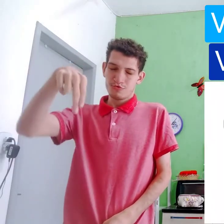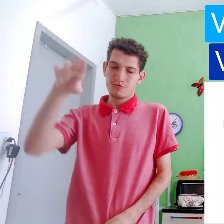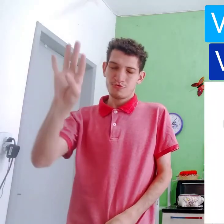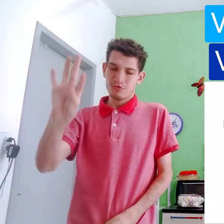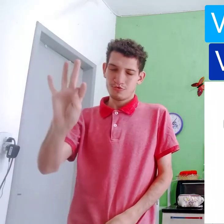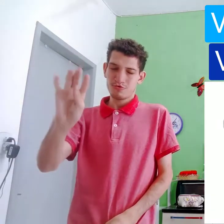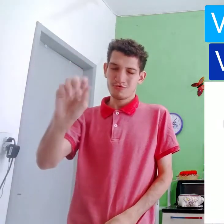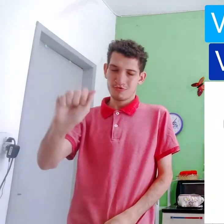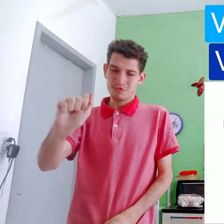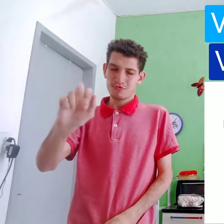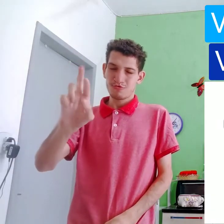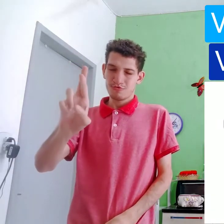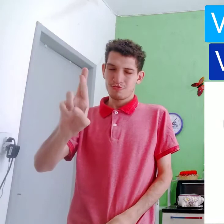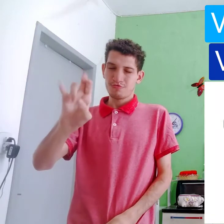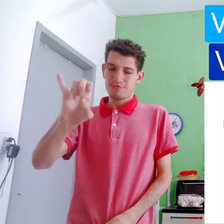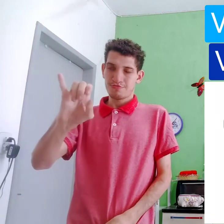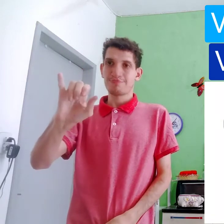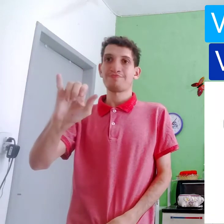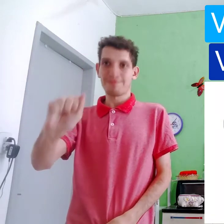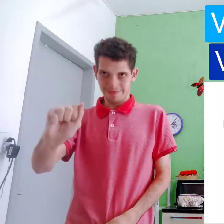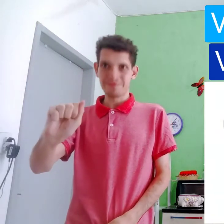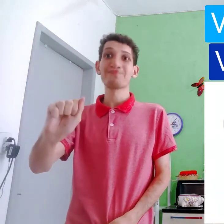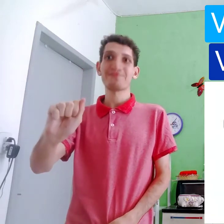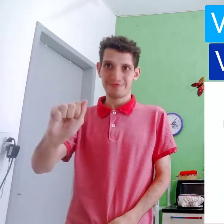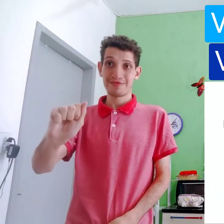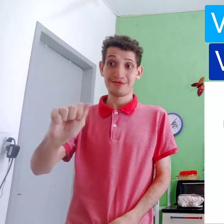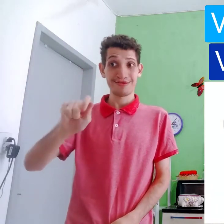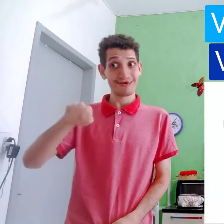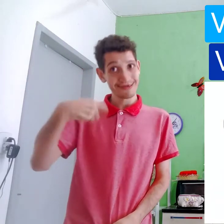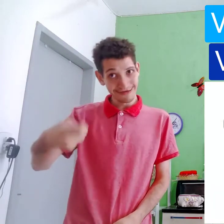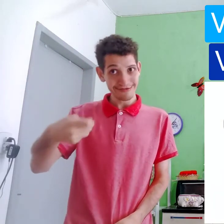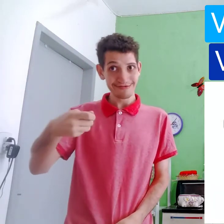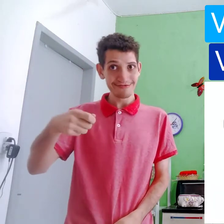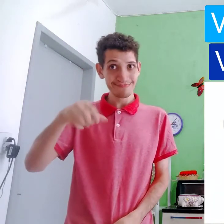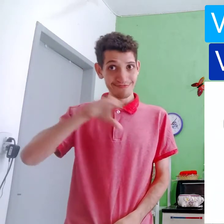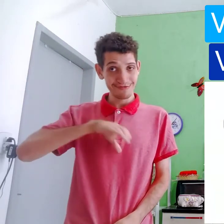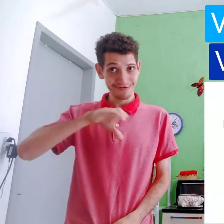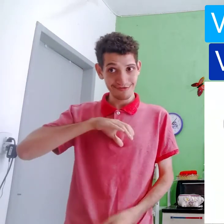voluntariar, sinal,